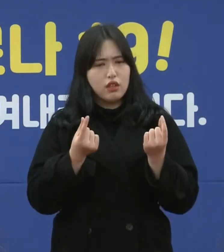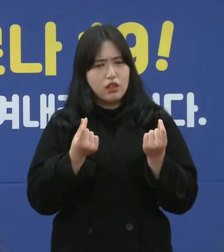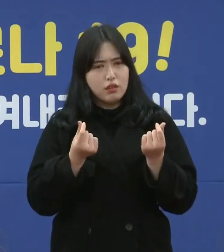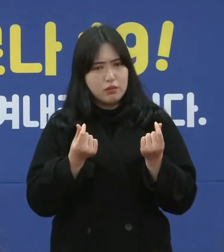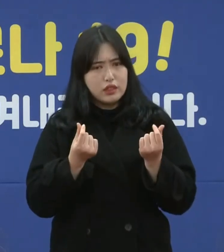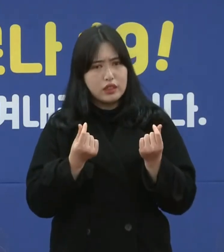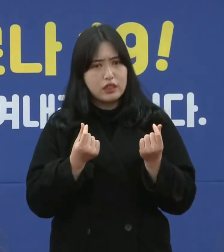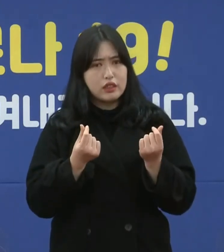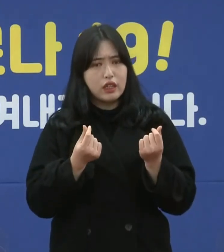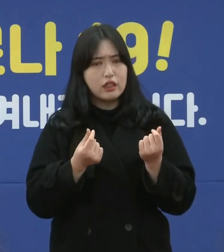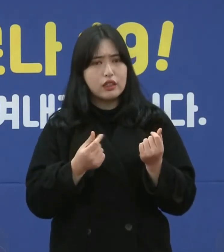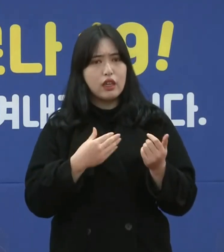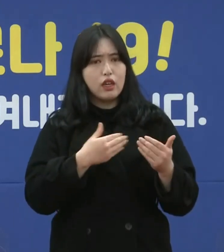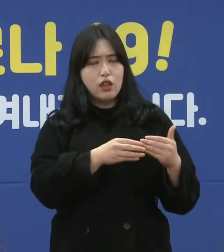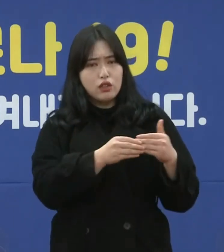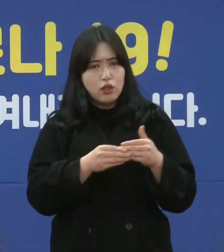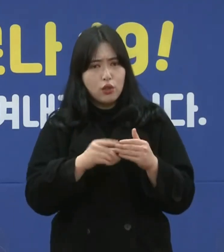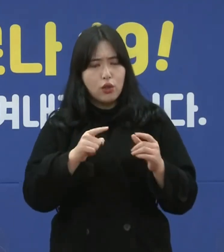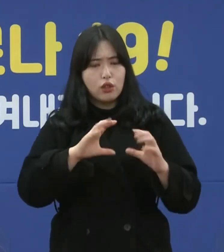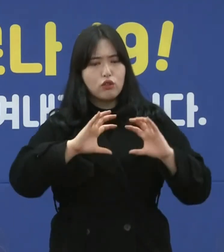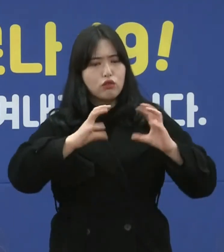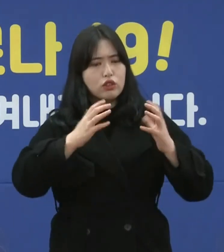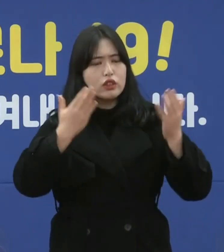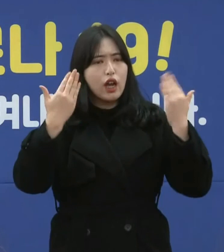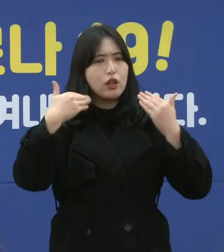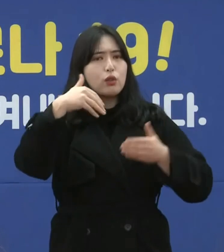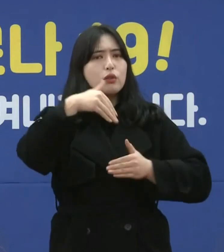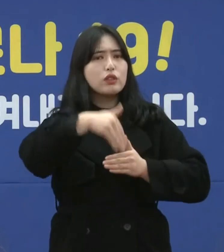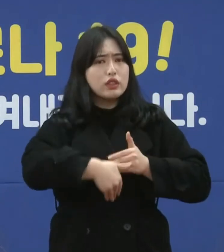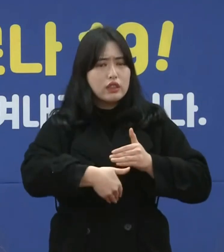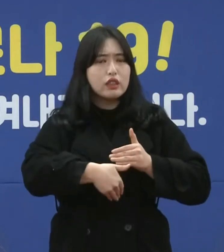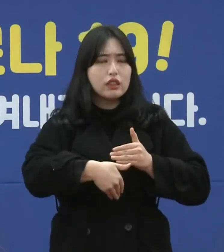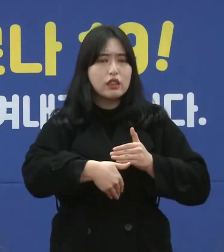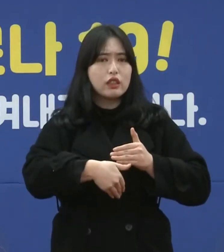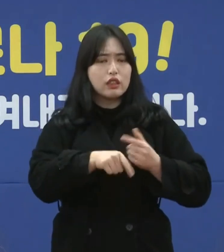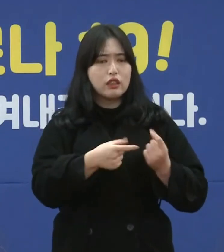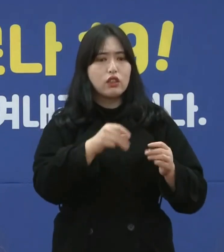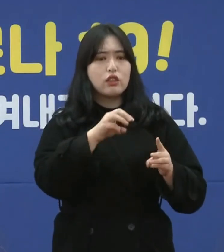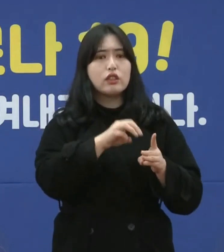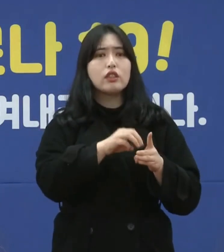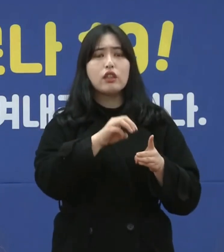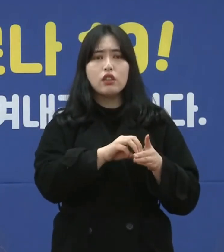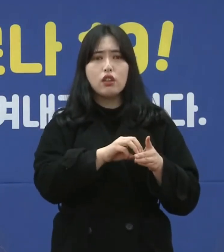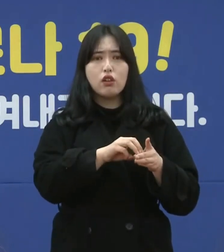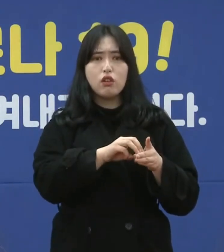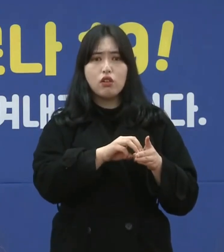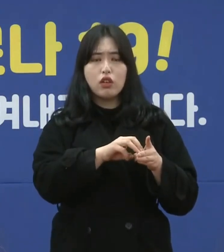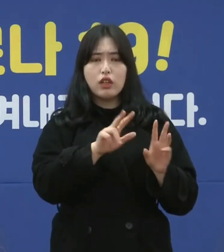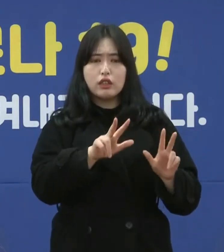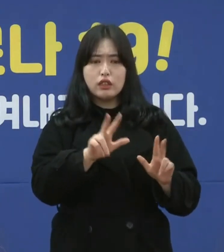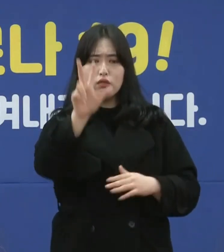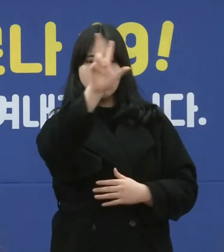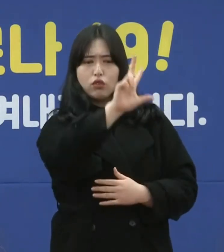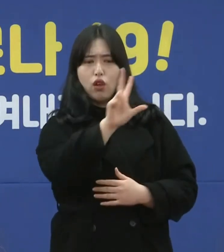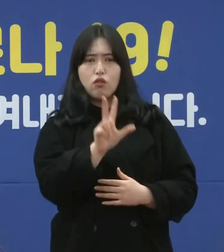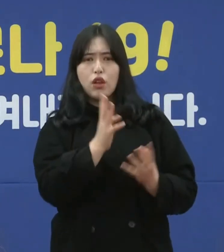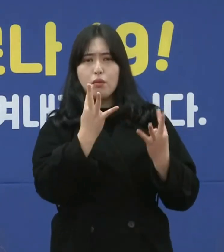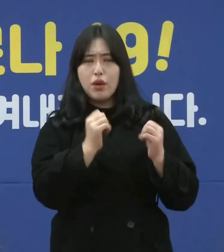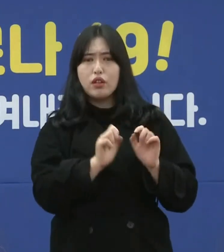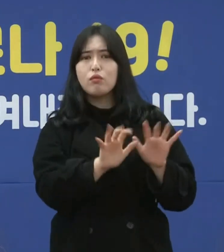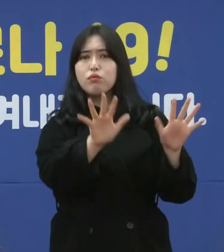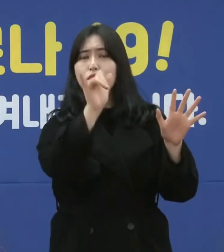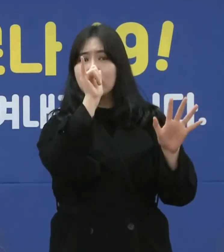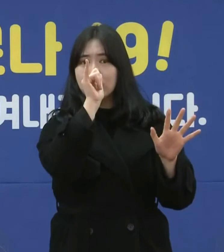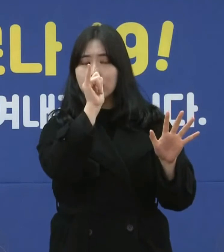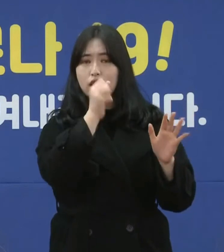선교를 포함한 국제학교 성격의 그러한 센터 형태가 전국에 굉장히 많이 분포되어 있는